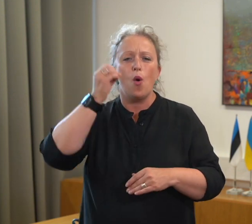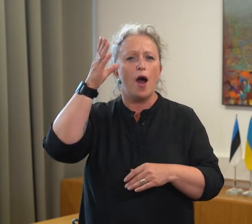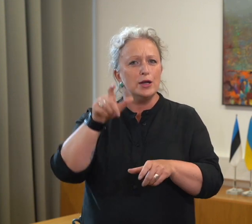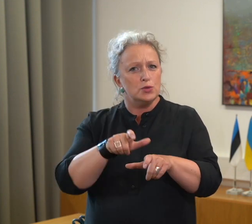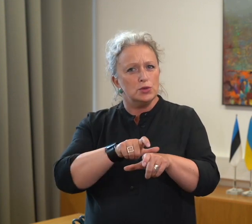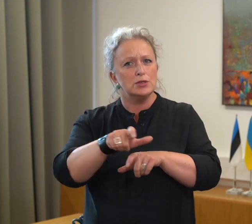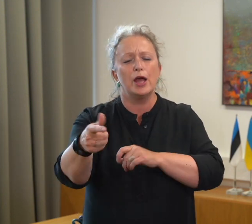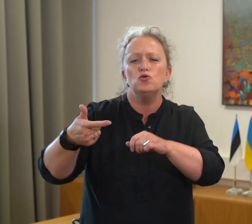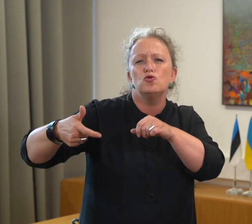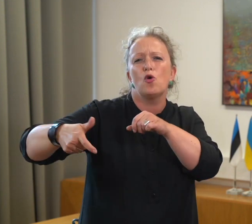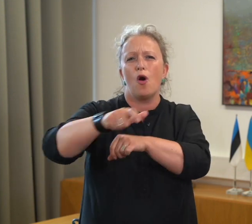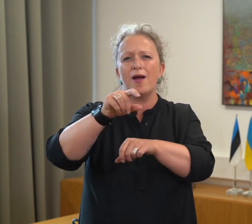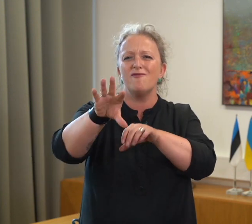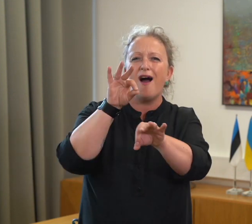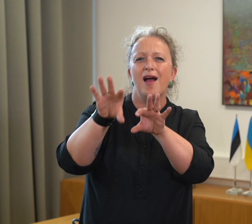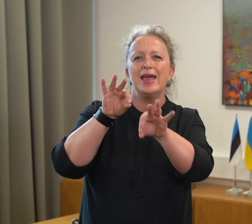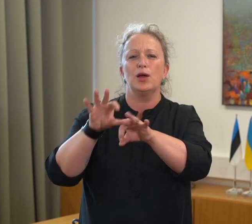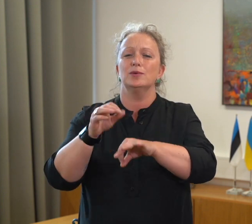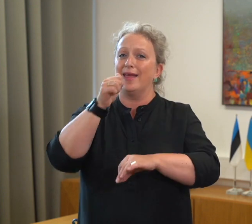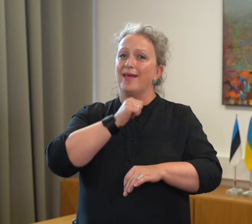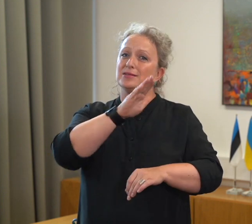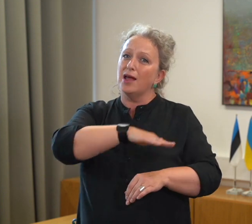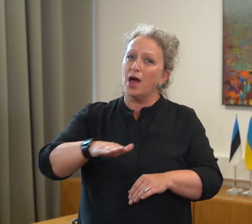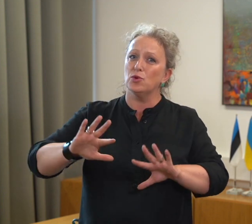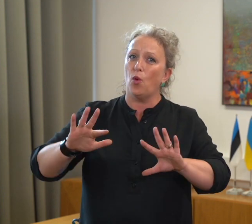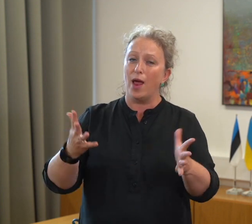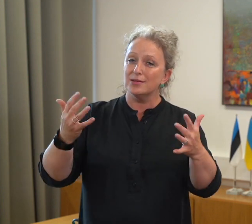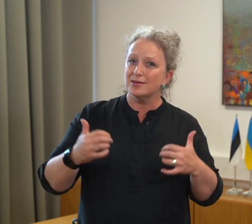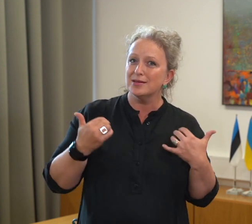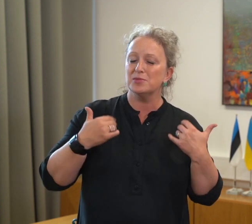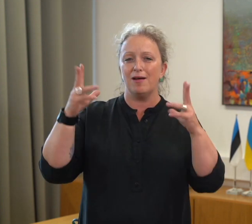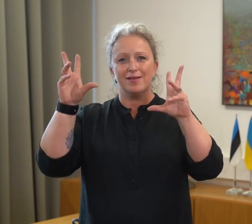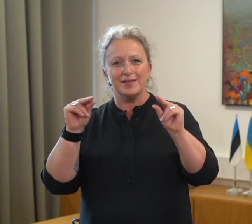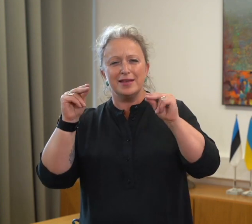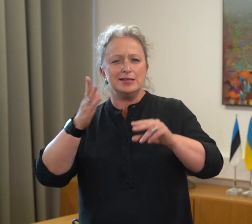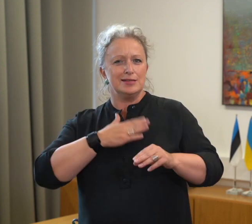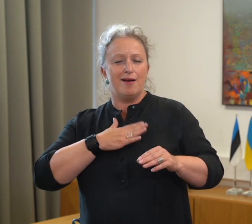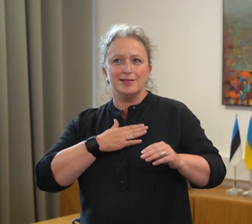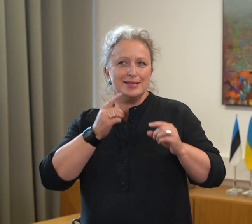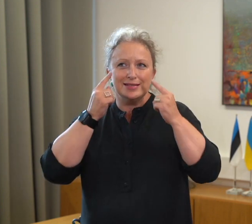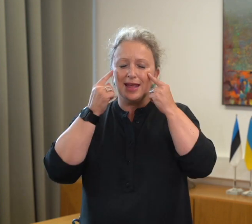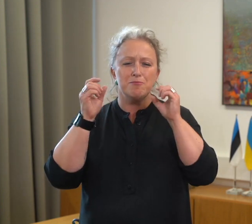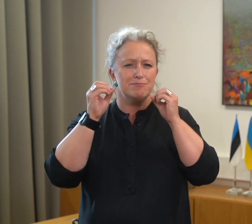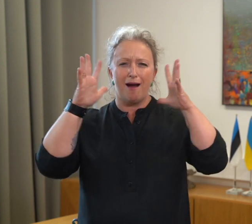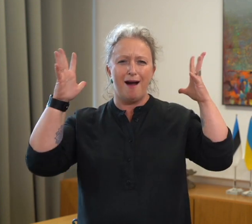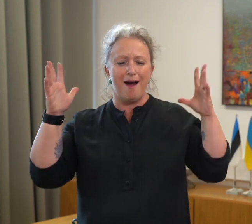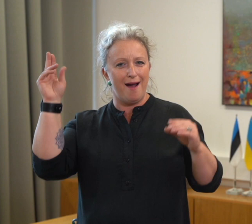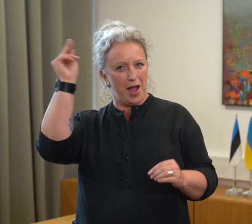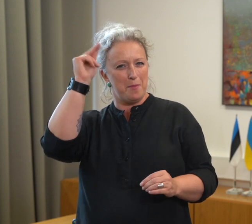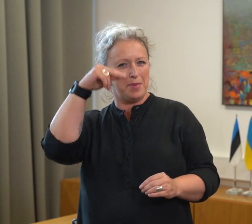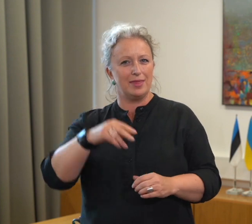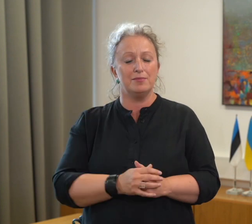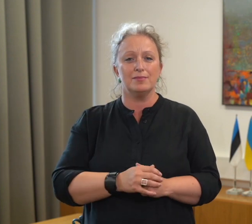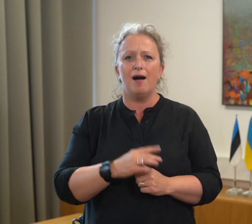jaoks valikute rohkemaks. Ning Eesti lapsed oleksid rõõmsad, õnnelikud ja tahaksid särasilmi lõppida. Ainult